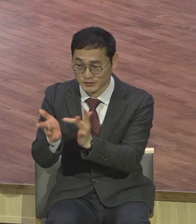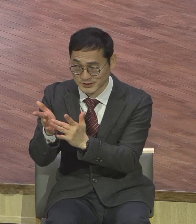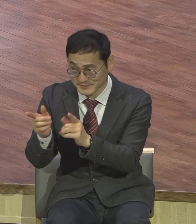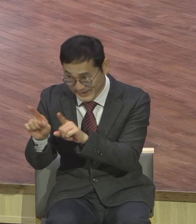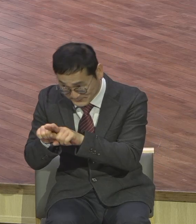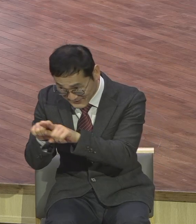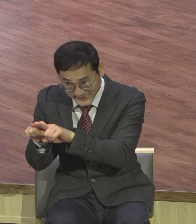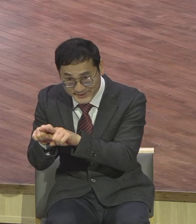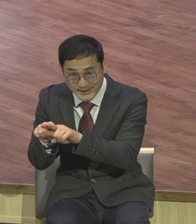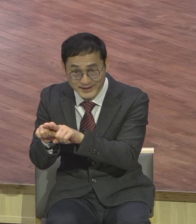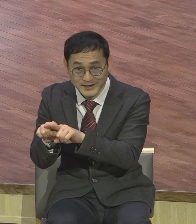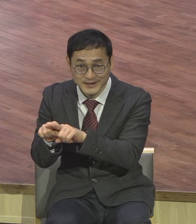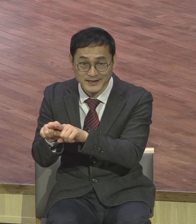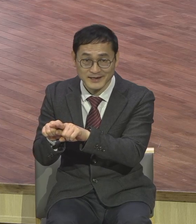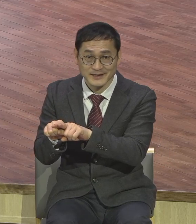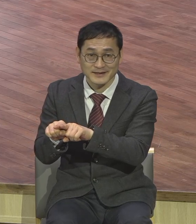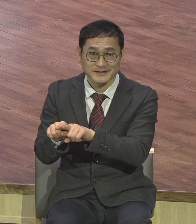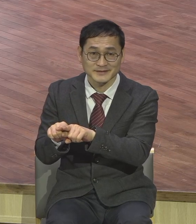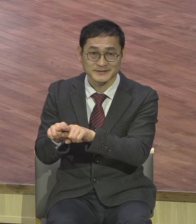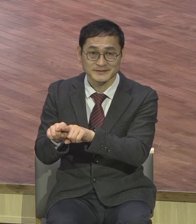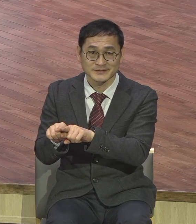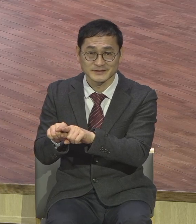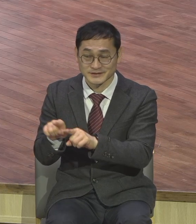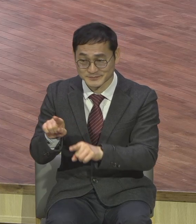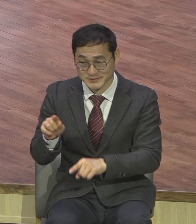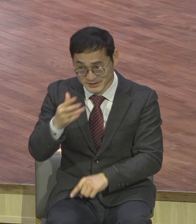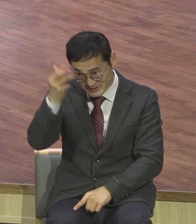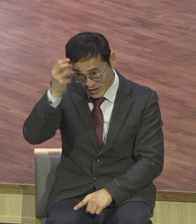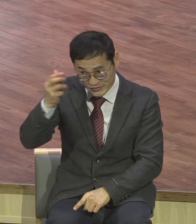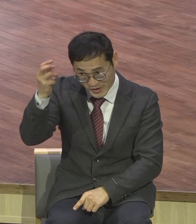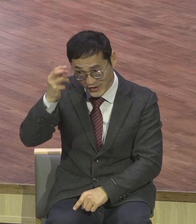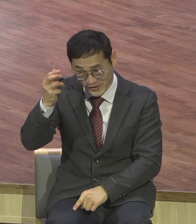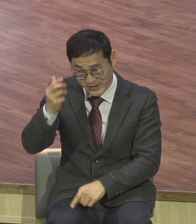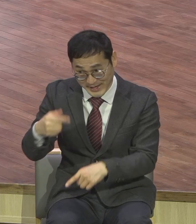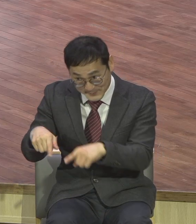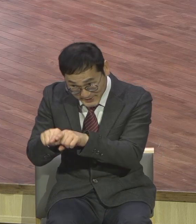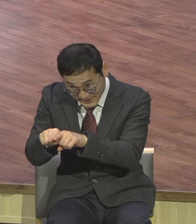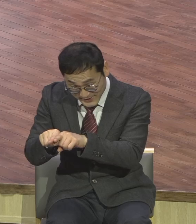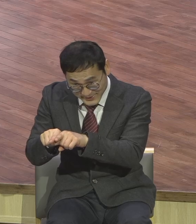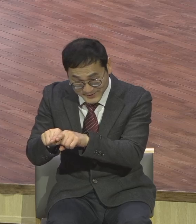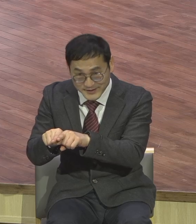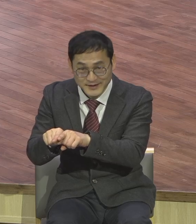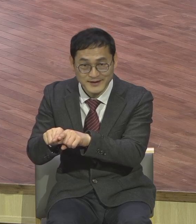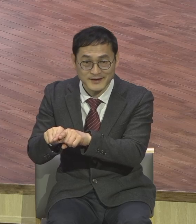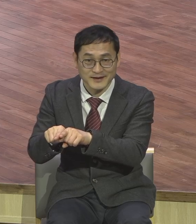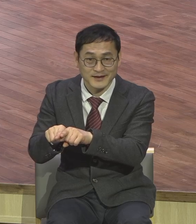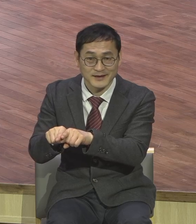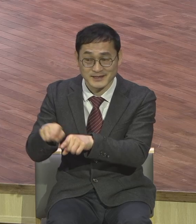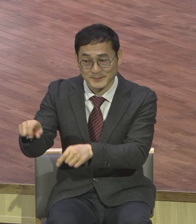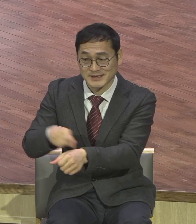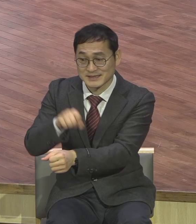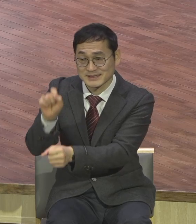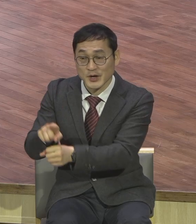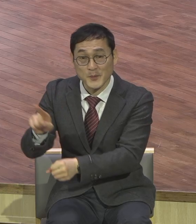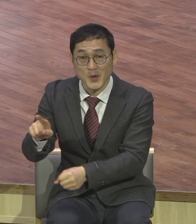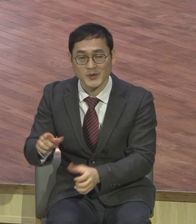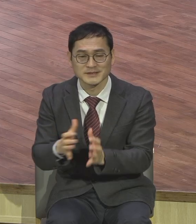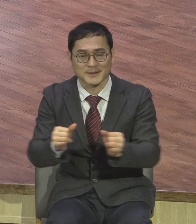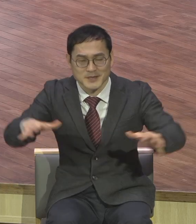믿는 사람이다 저 사람은 성령의 사람이다 그래서 하는 특징이 뭐냐 모으는 거예요 사람들은 모으는 그런데